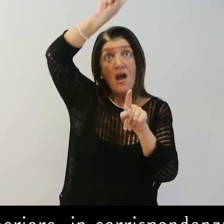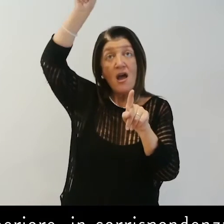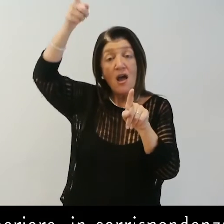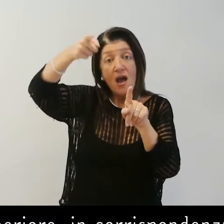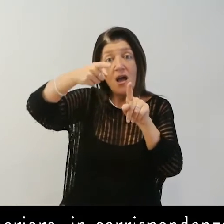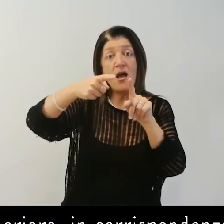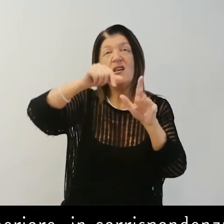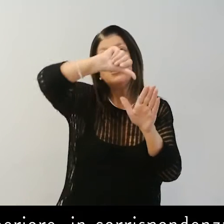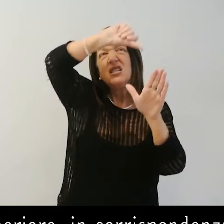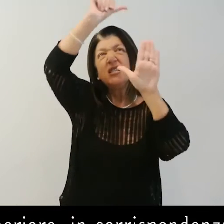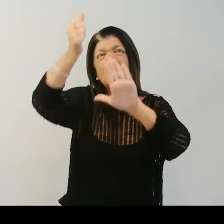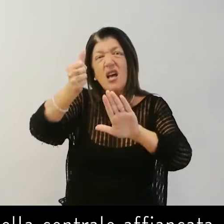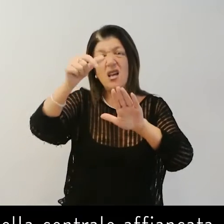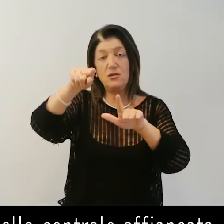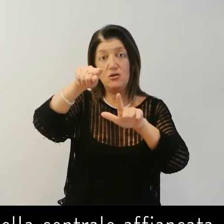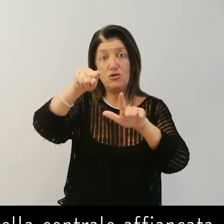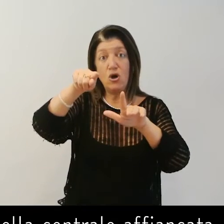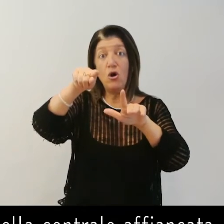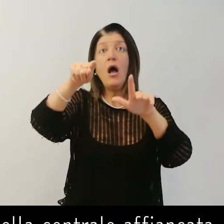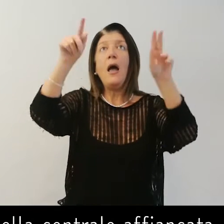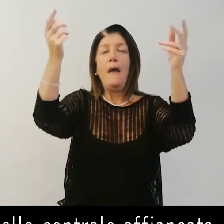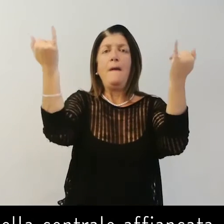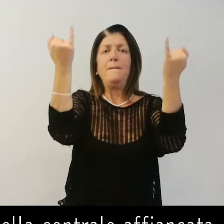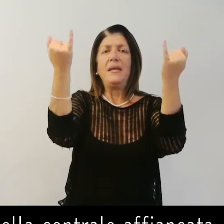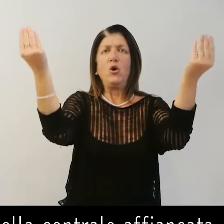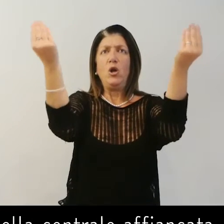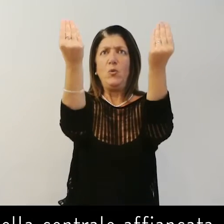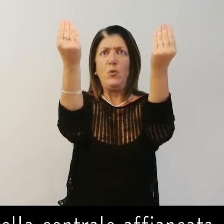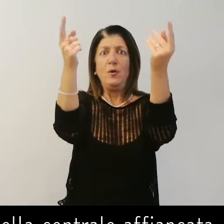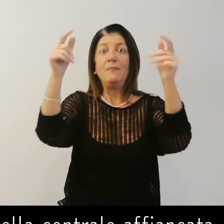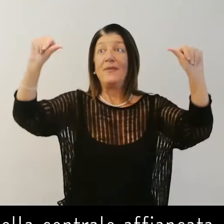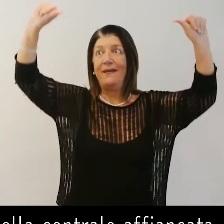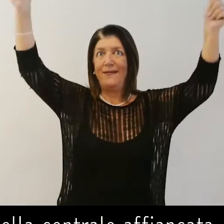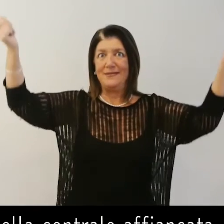quella centrale affiancata da due monofore.